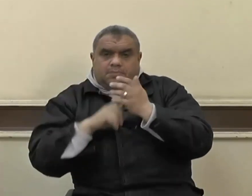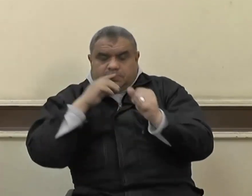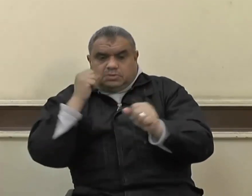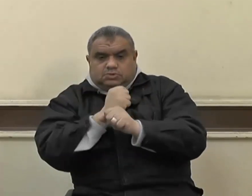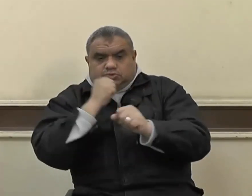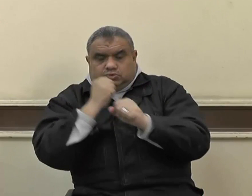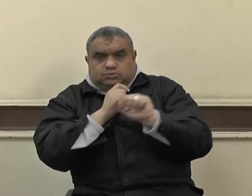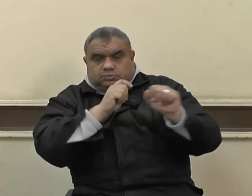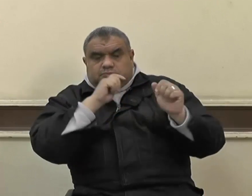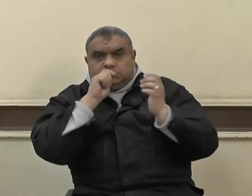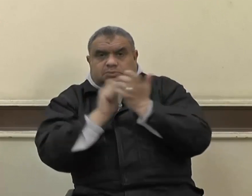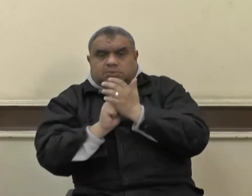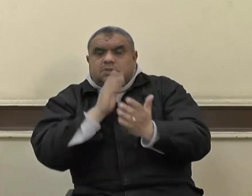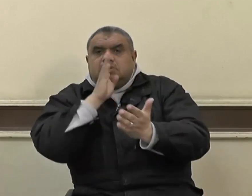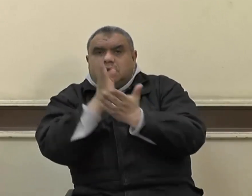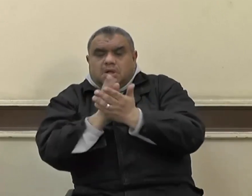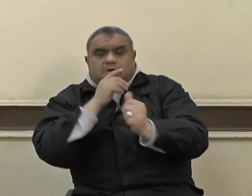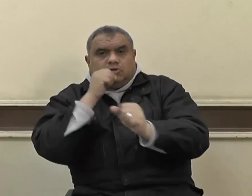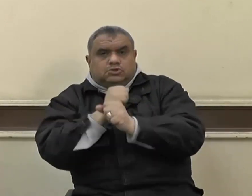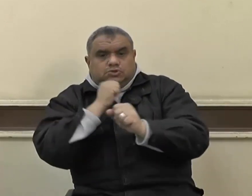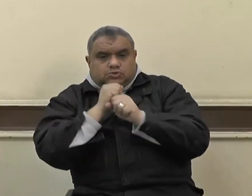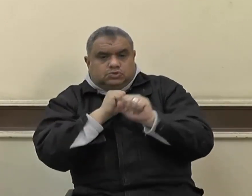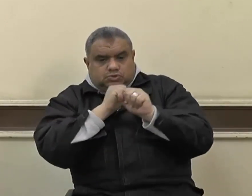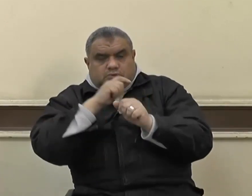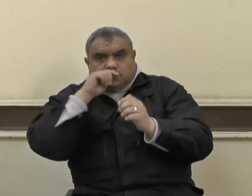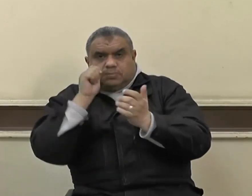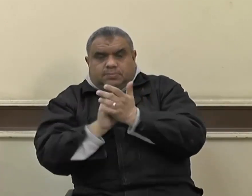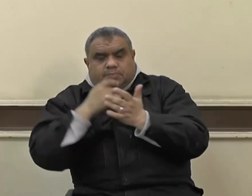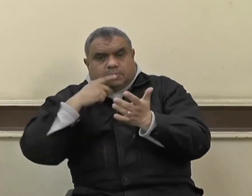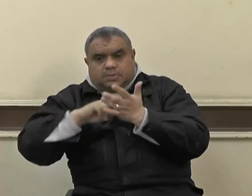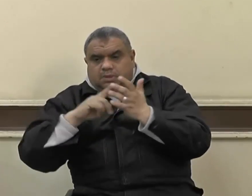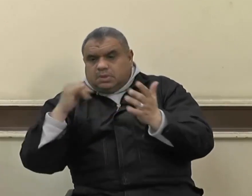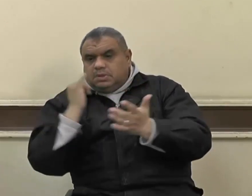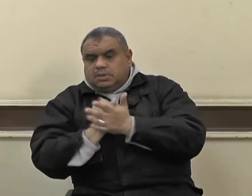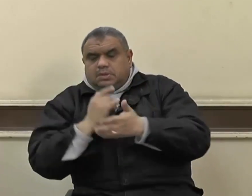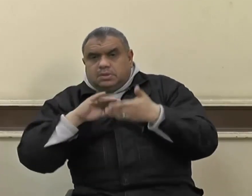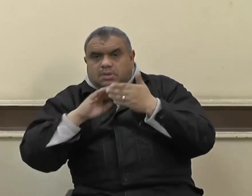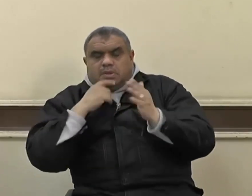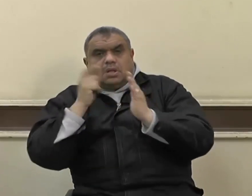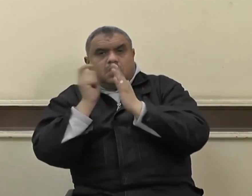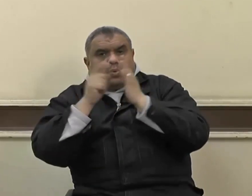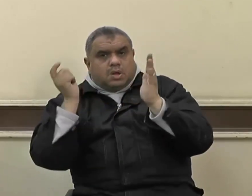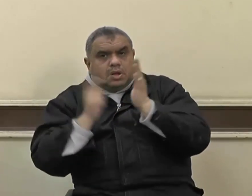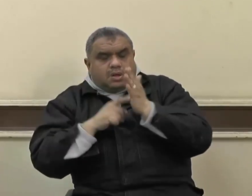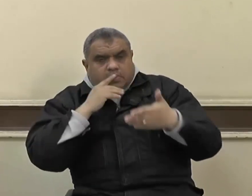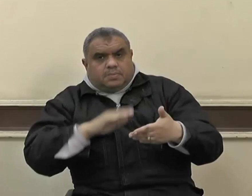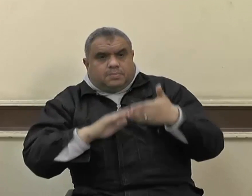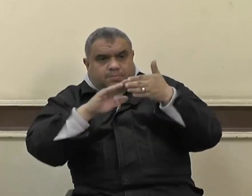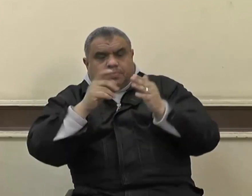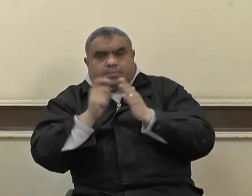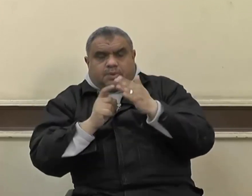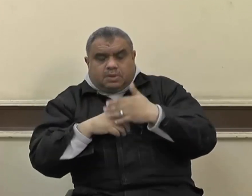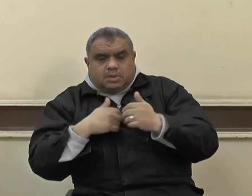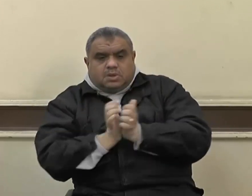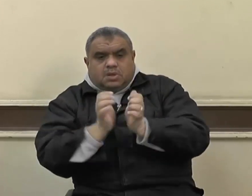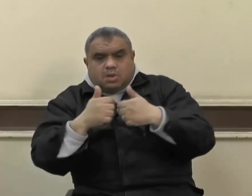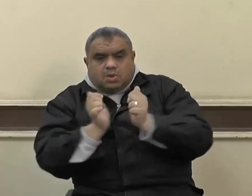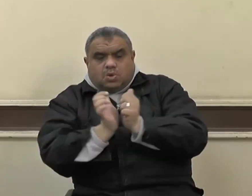إن تطعنوا في إمارته فقد طعنتم في إمارة أبيه من قبله وأيم الله لقد كان خليقا